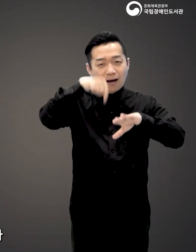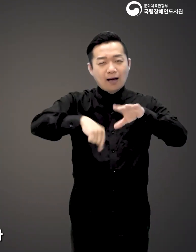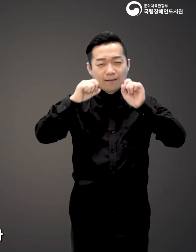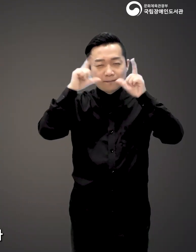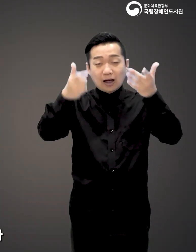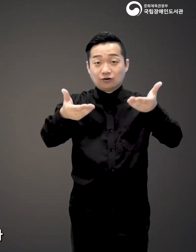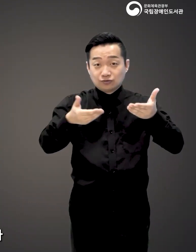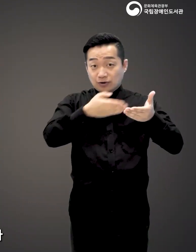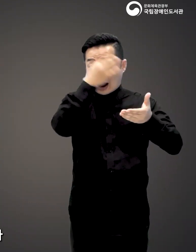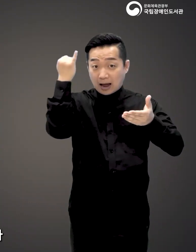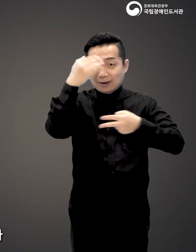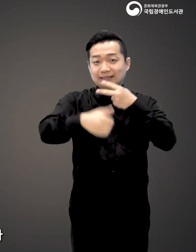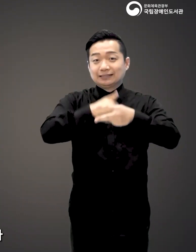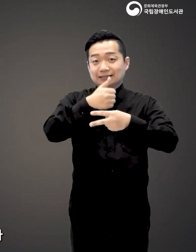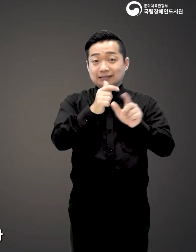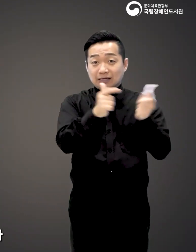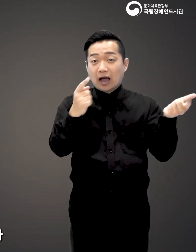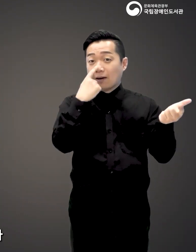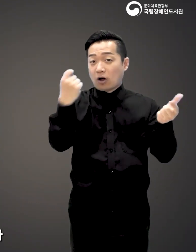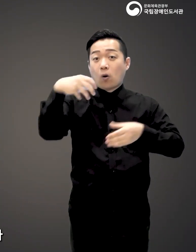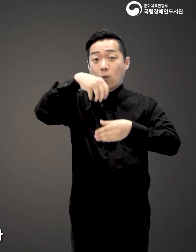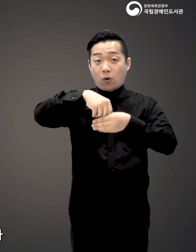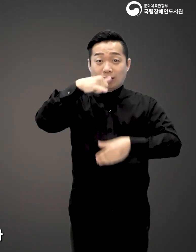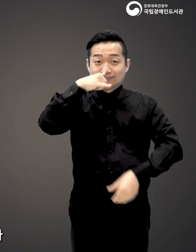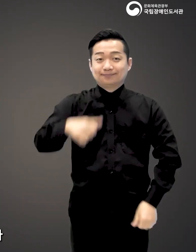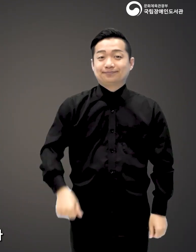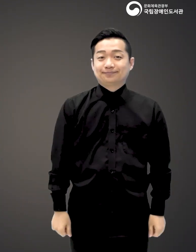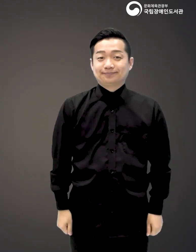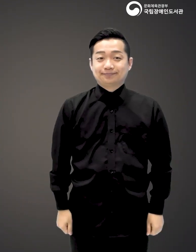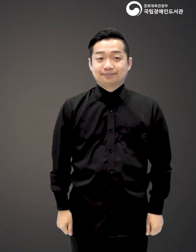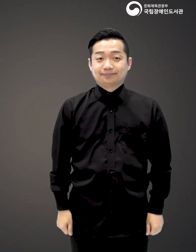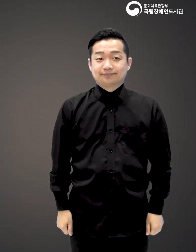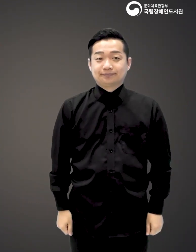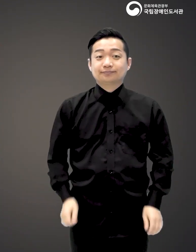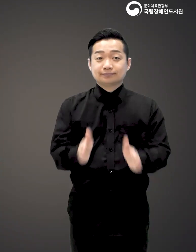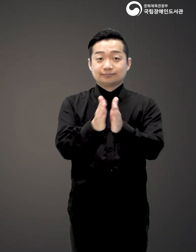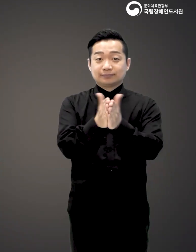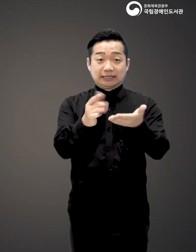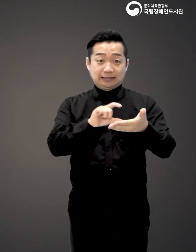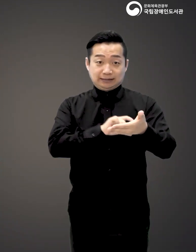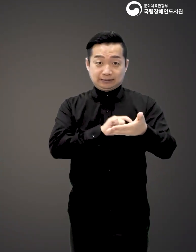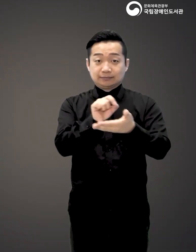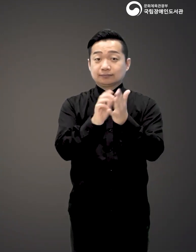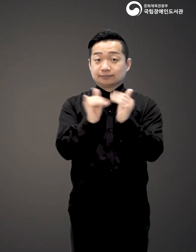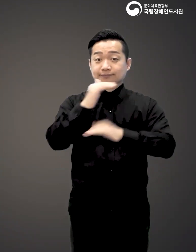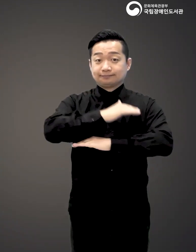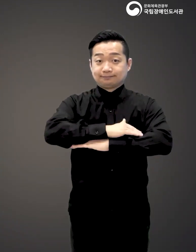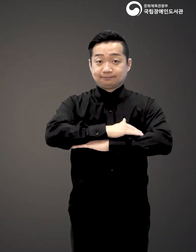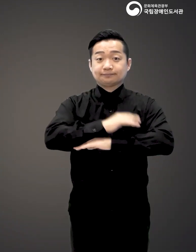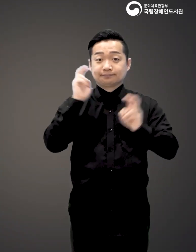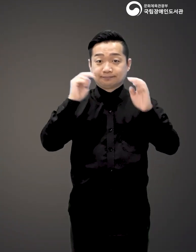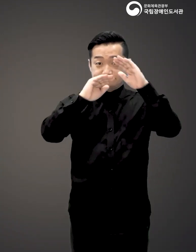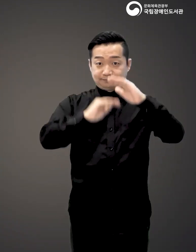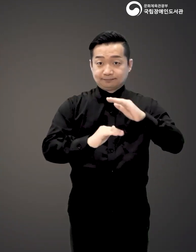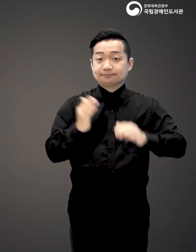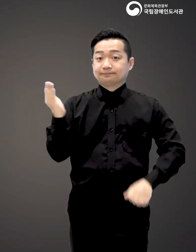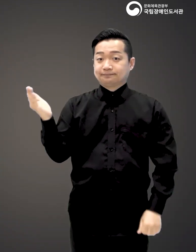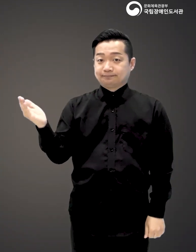만남 속에는 깊은 깨달음을 주는 할메신들의 멋짐이 녹아 있습니다 도서명 한국의 할메신을